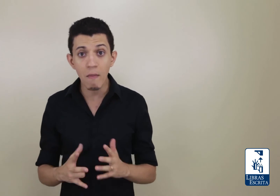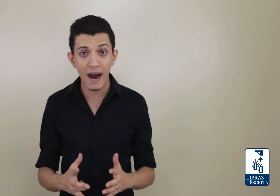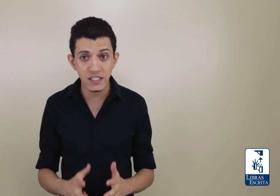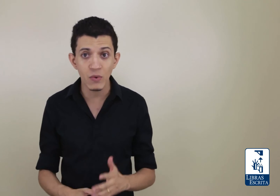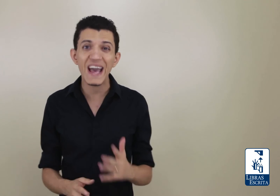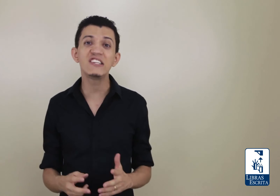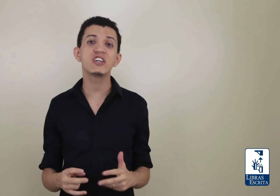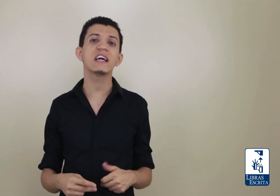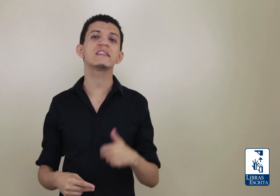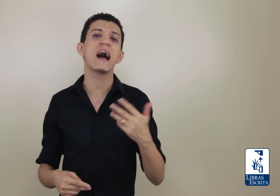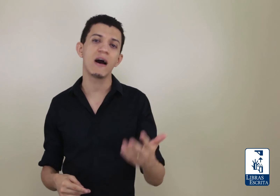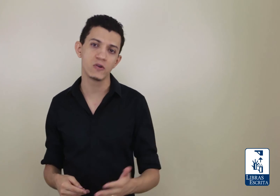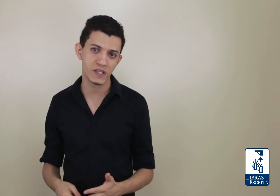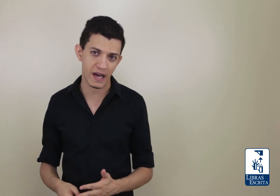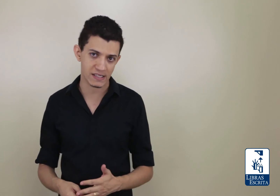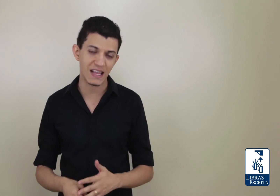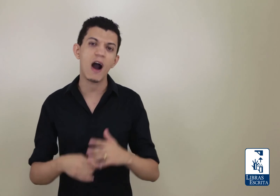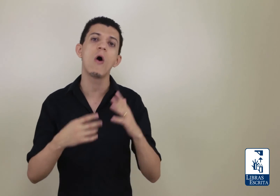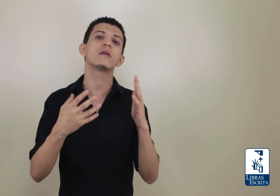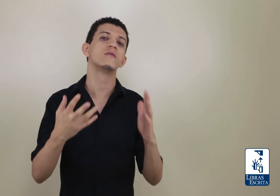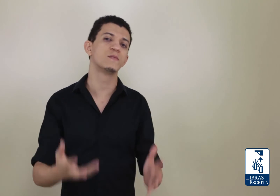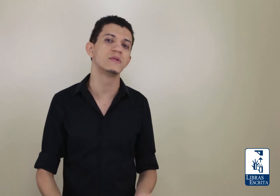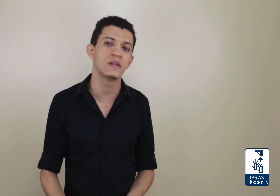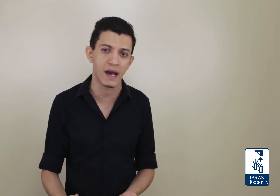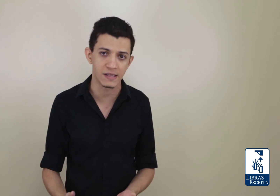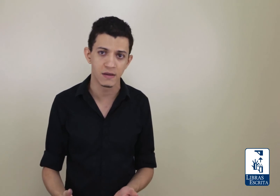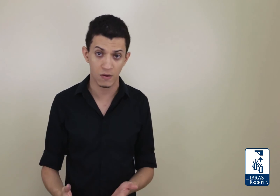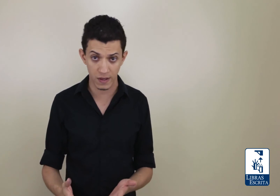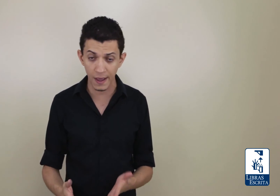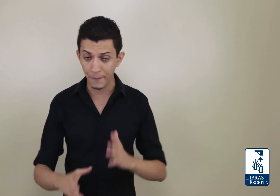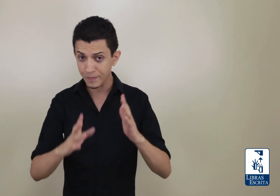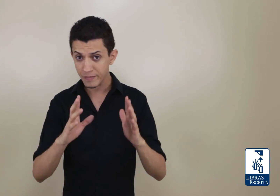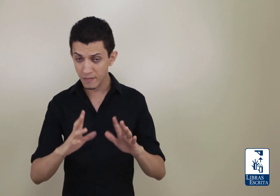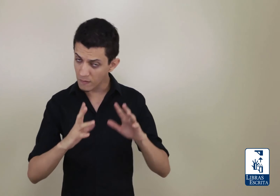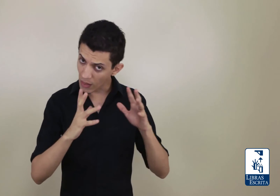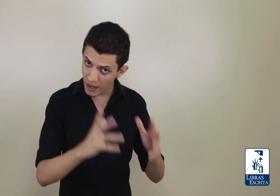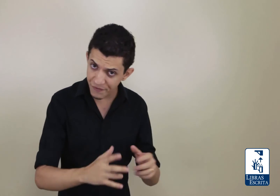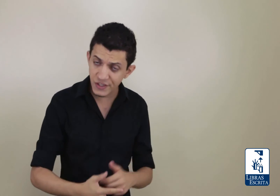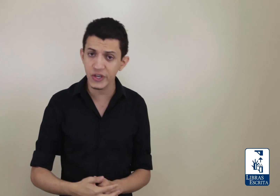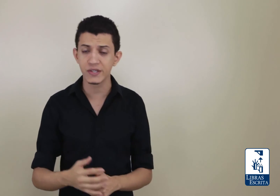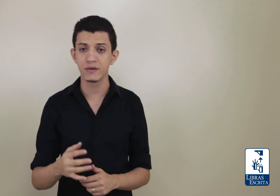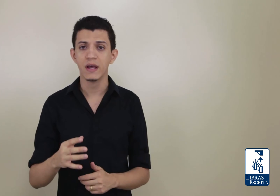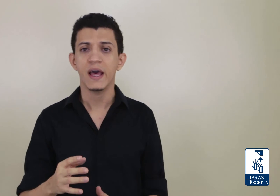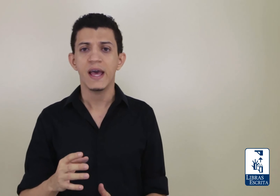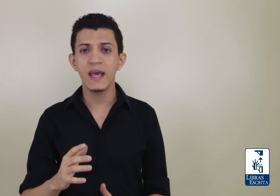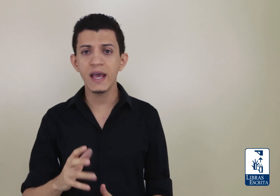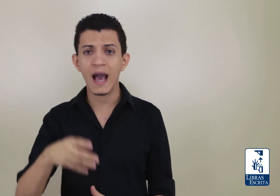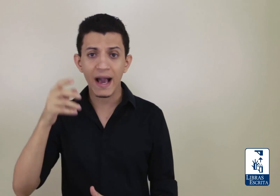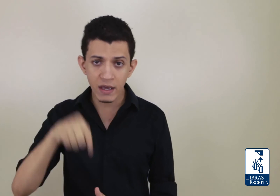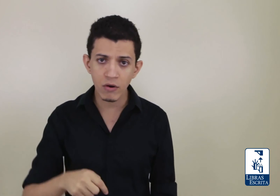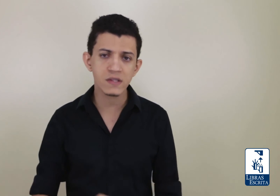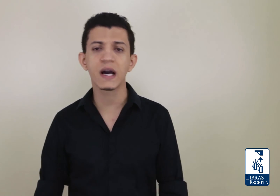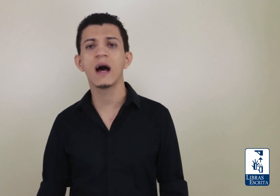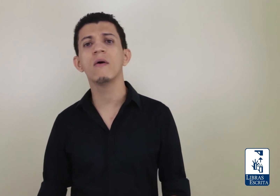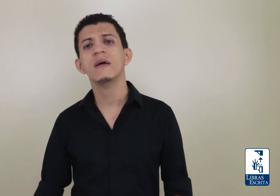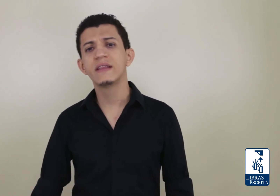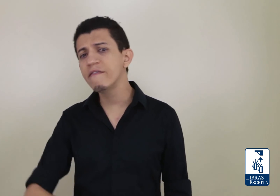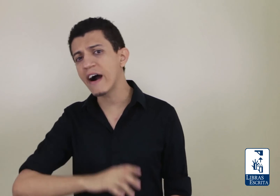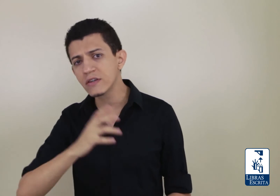máximo etiquetar os sinais, dar rótulos para os sinais. Ok? Evite isso. E aqui no nosso canal tem vários